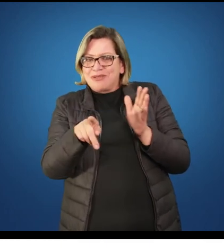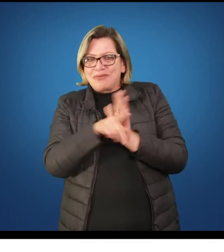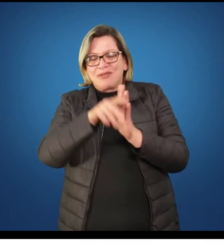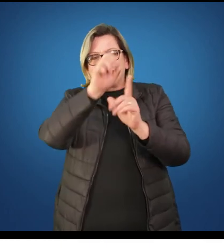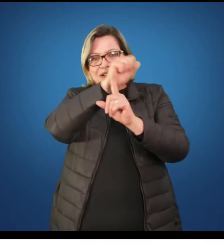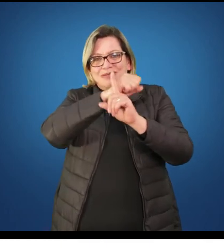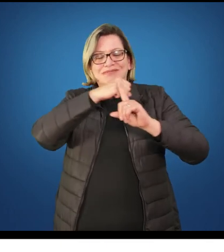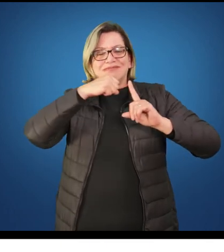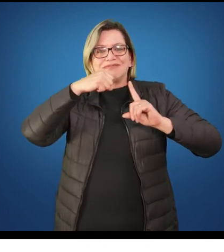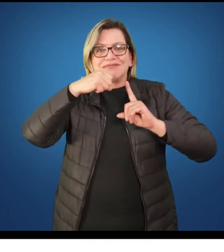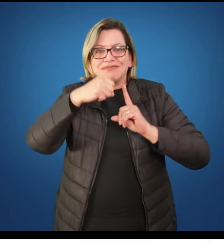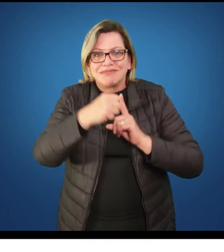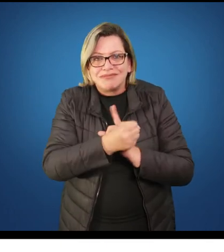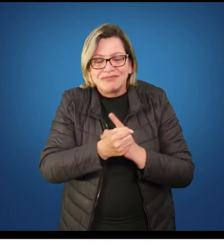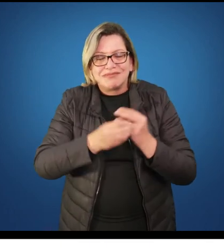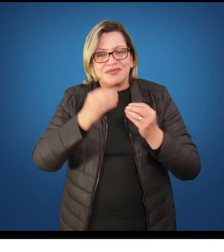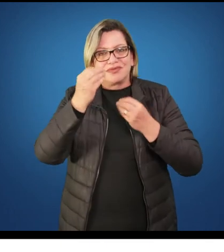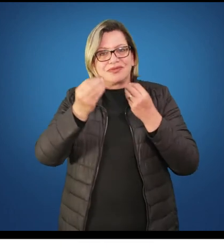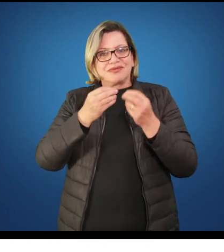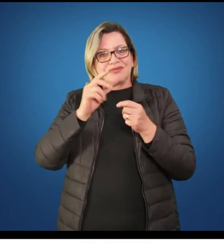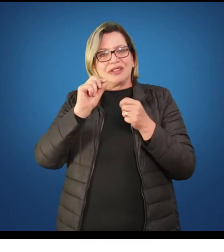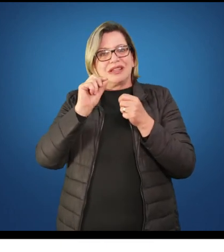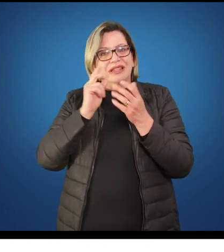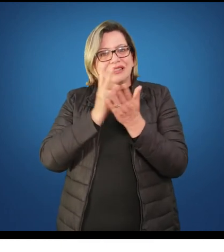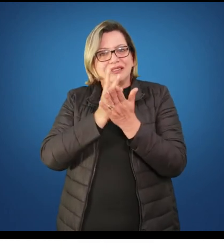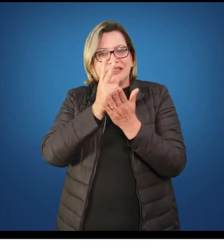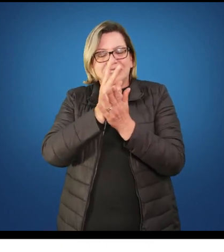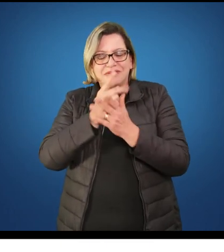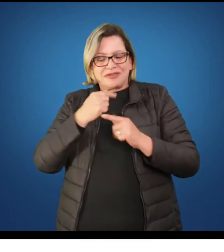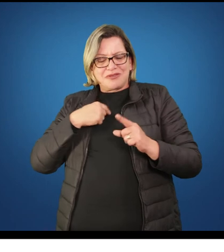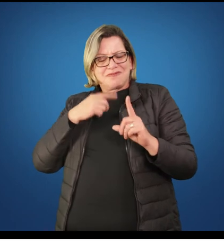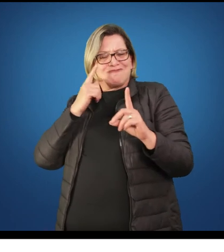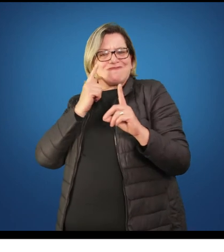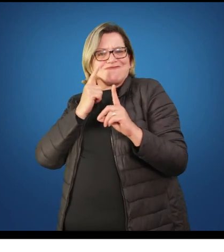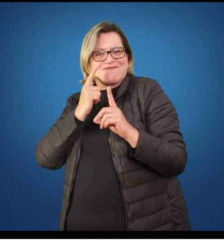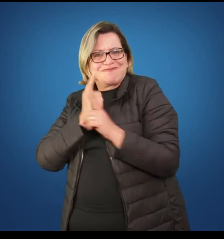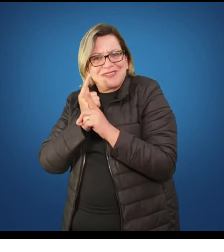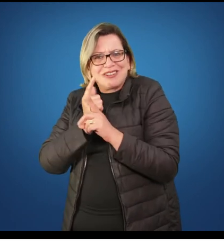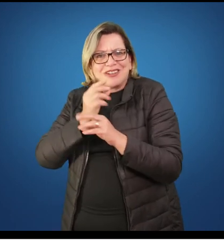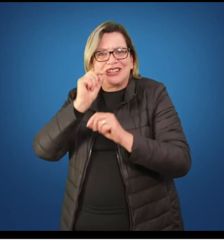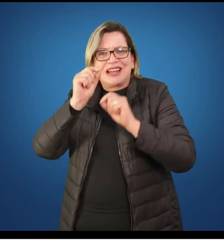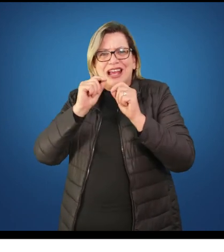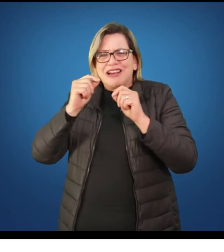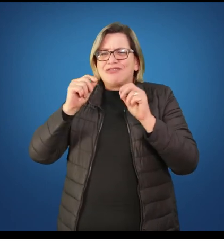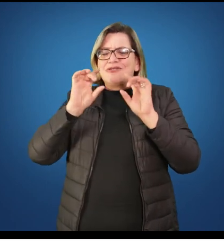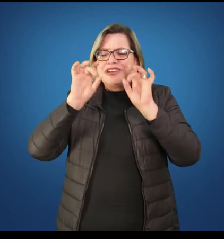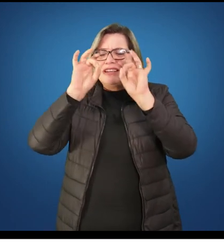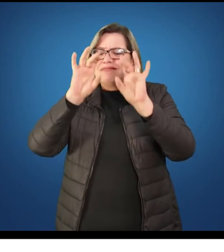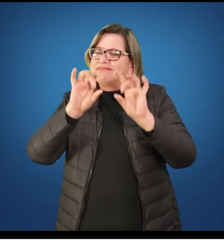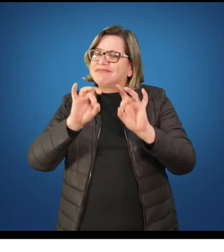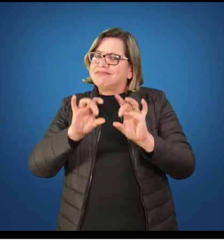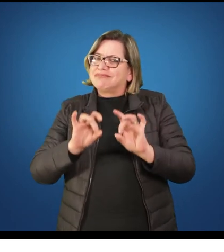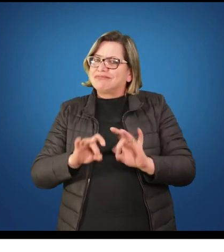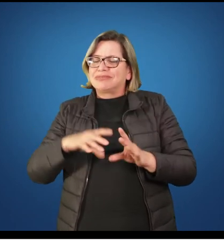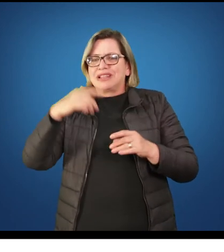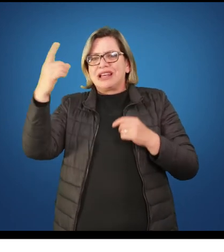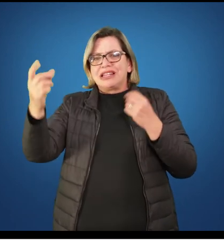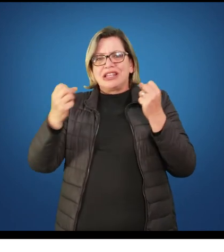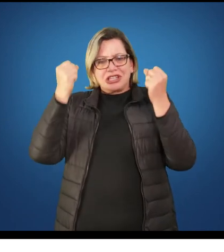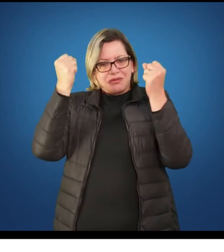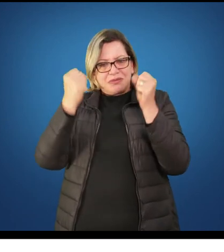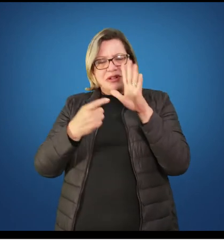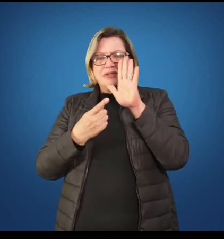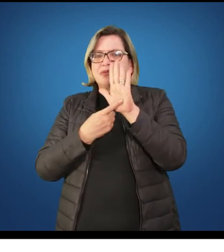A educação física vem, então, para contribuir no processo de desenvolvimento, de acesso a essas experiências e eu vou estar